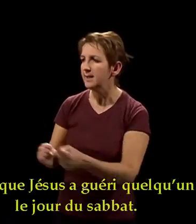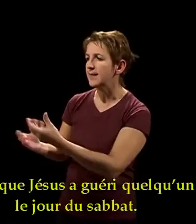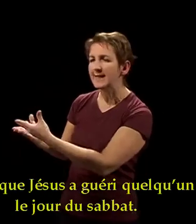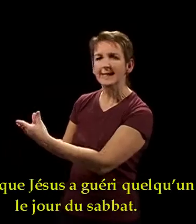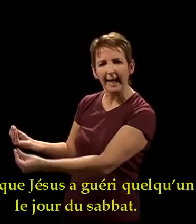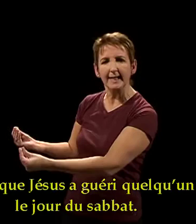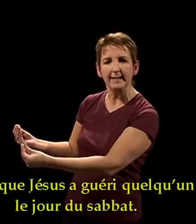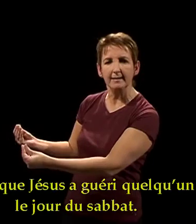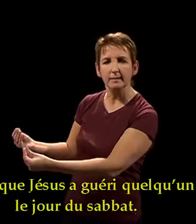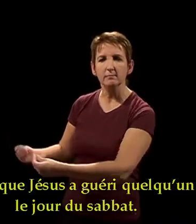jour du sabbat.